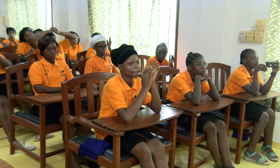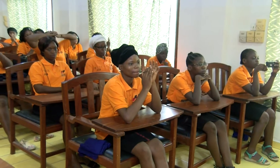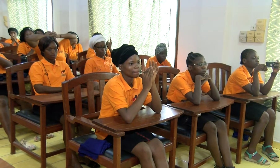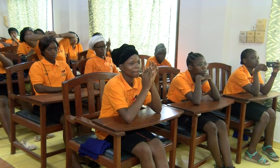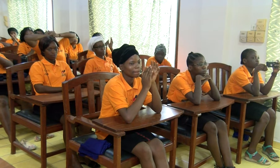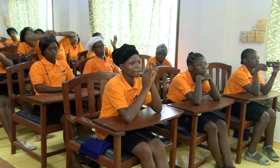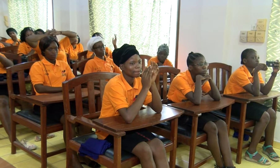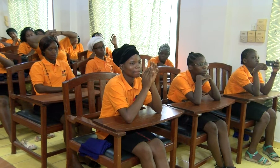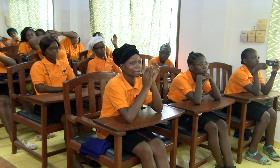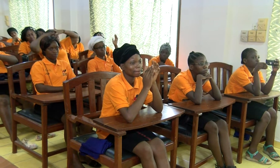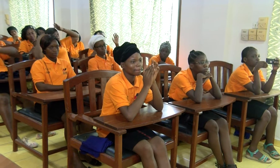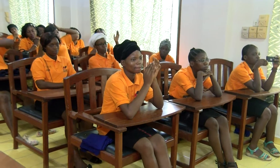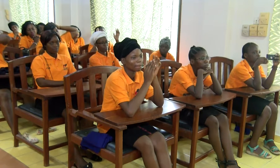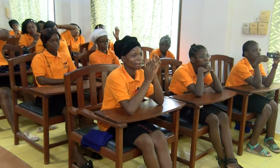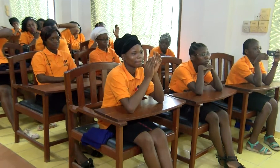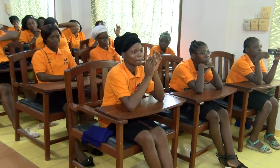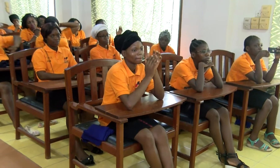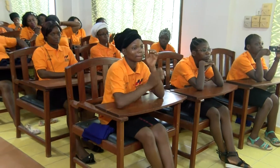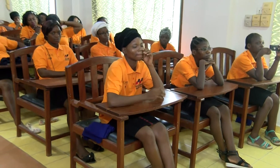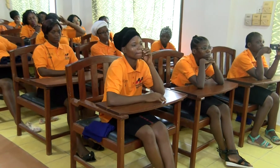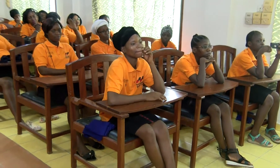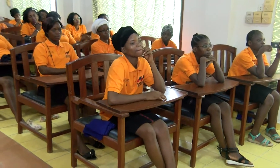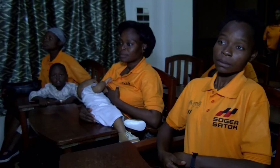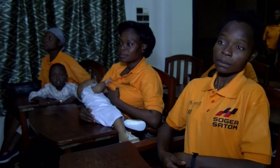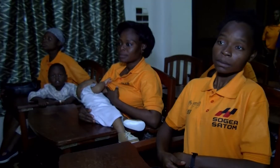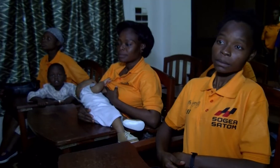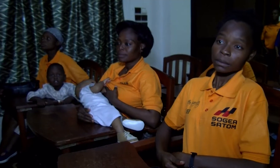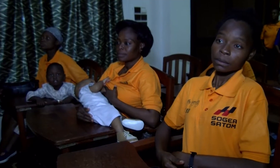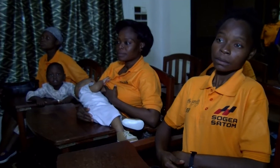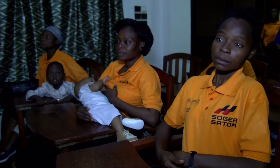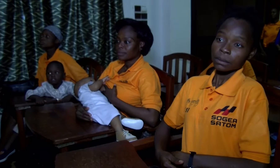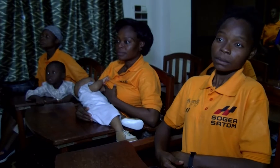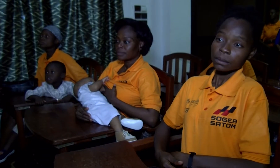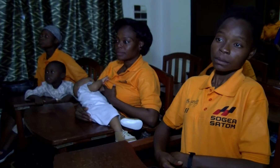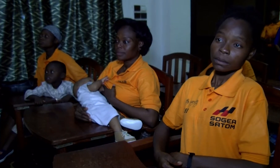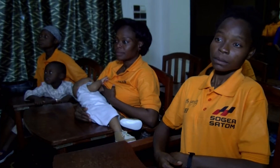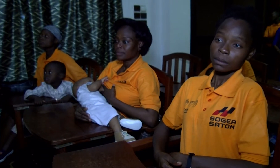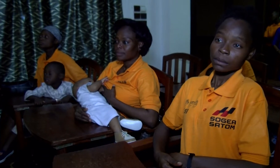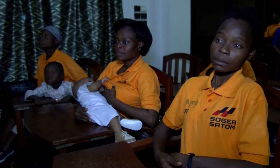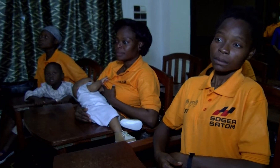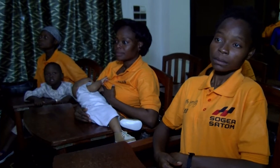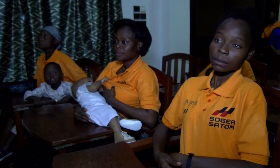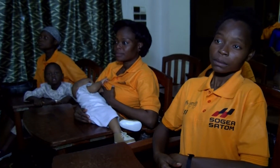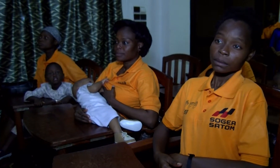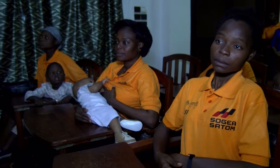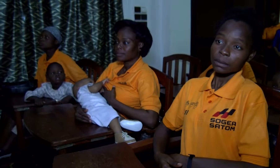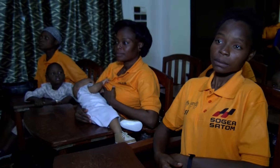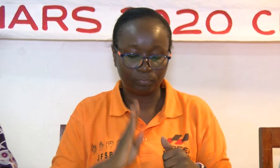parle quasiment pas. Une marginalisation qui les empêche de s'épanouir pleinement. Les femmes sourdes du